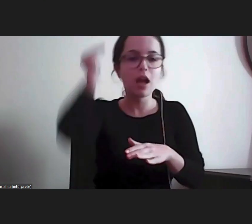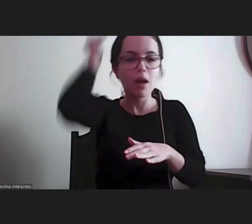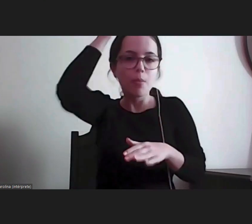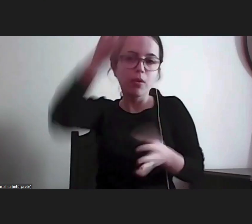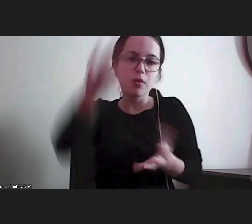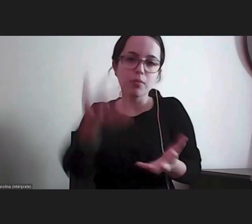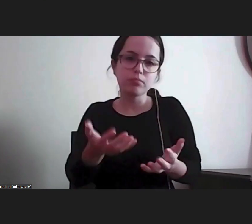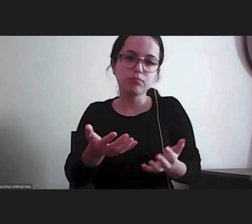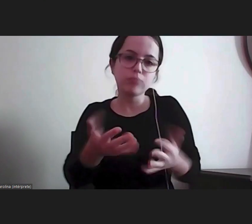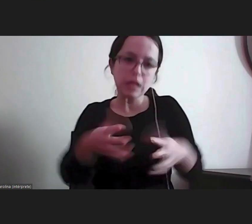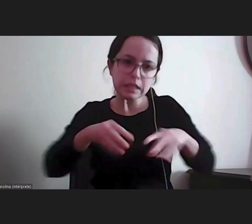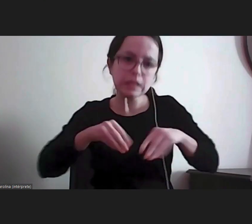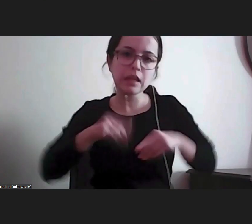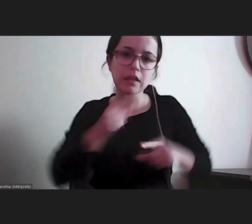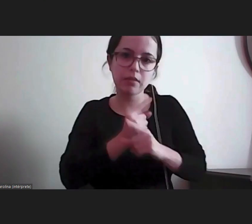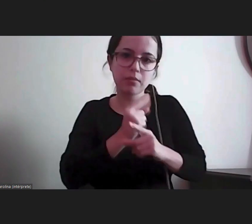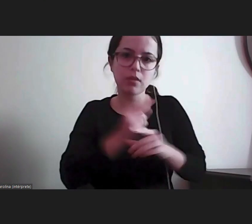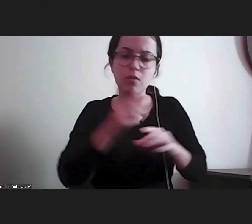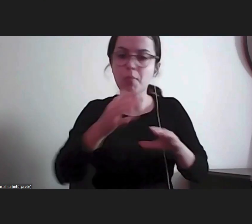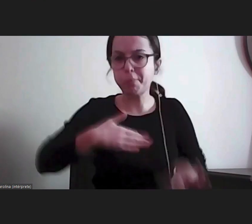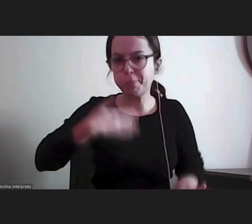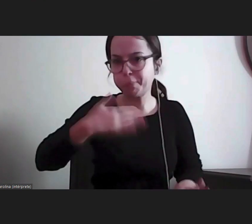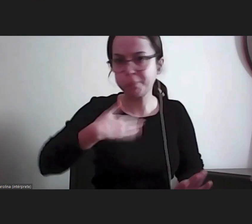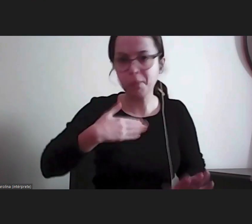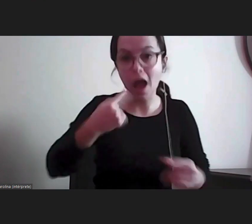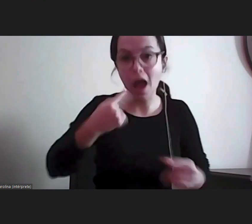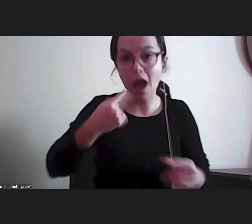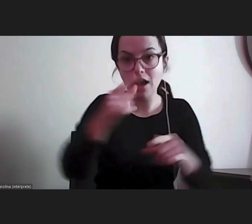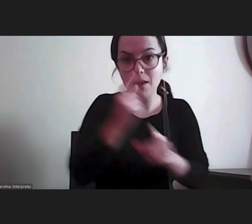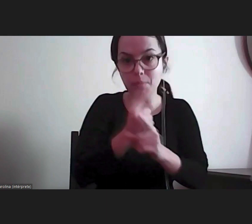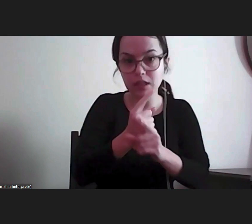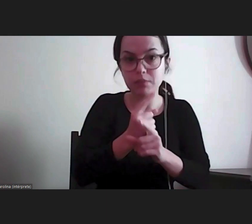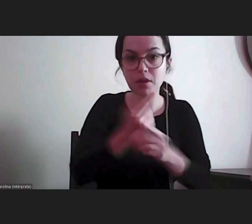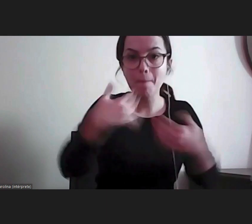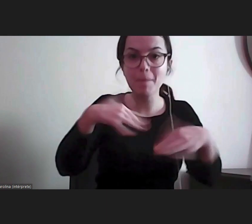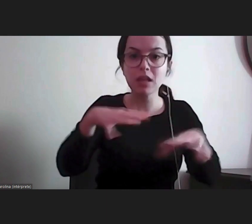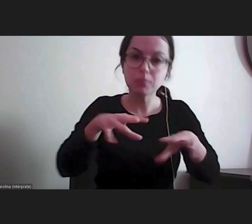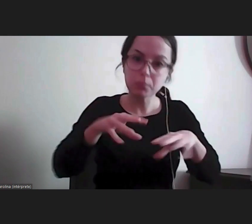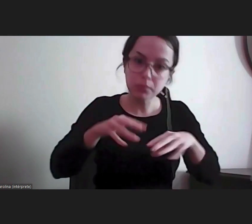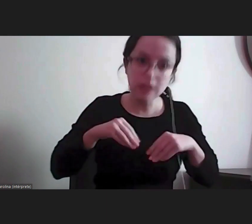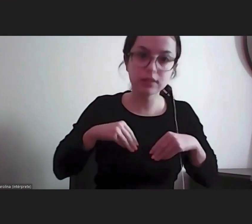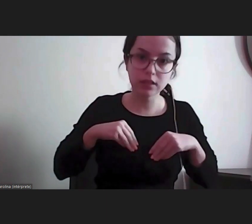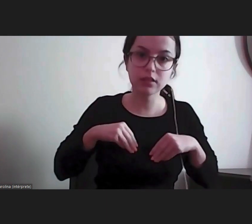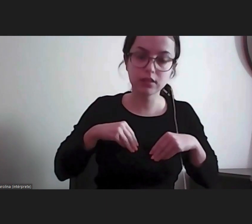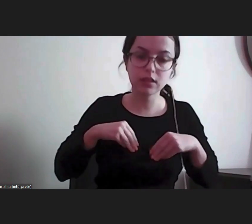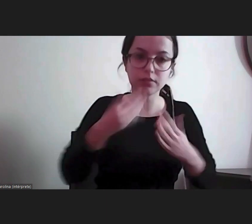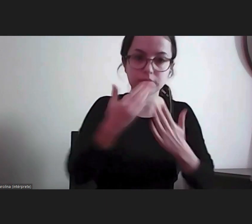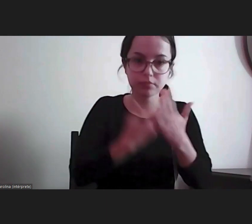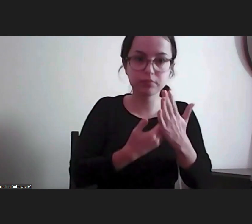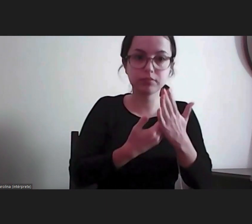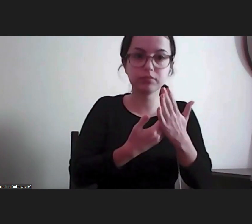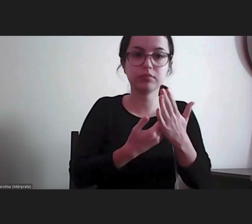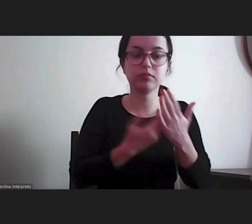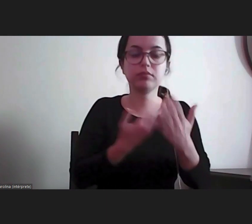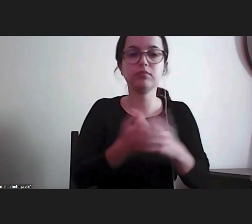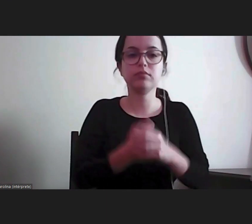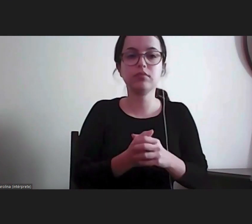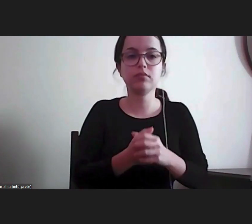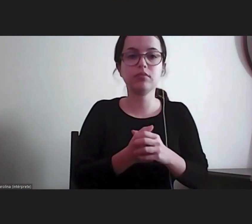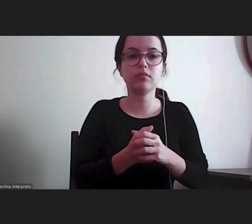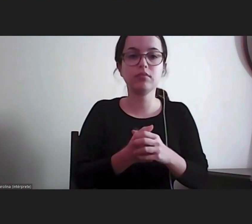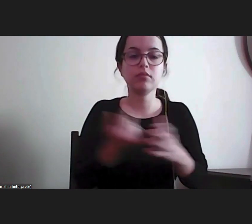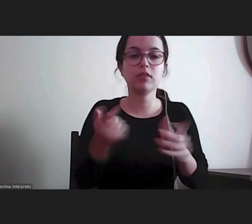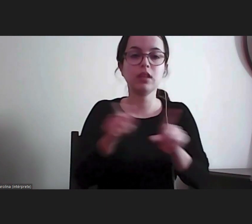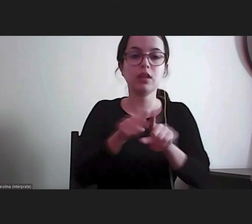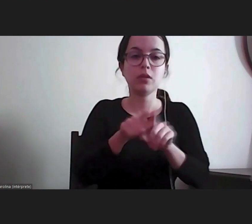isso, não queria o Provedor de Justiça, ele já existia, mas ele é acolhido pela Constituição. E a sua previsão passa, portanto, o Estatuto